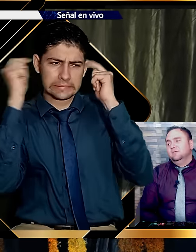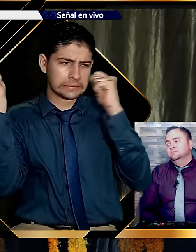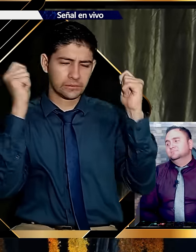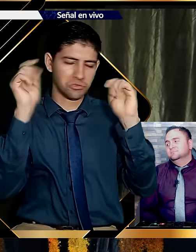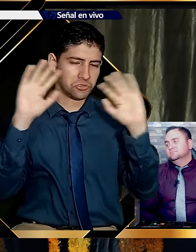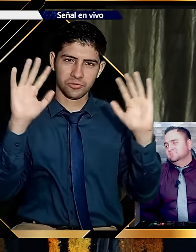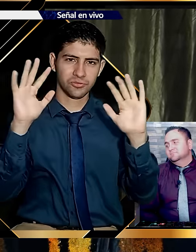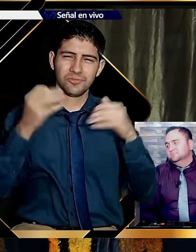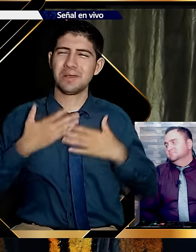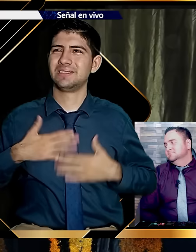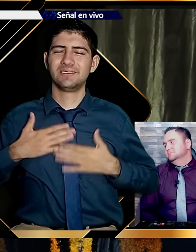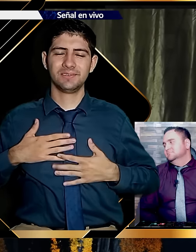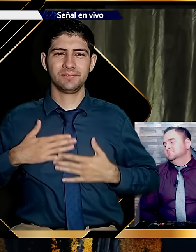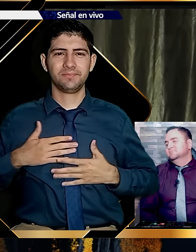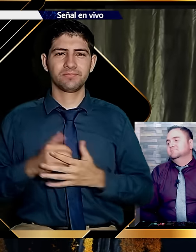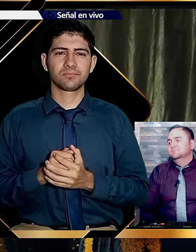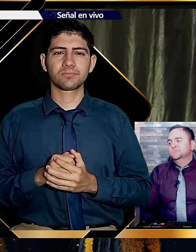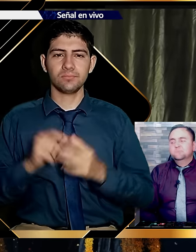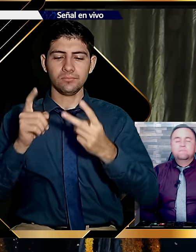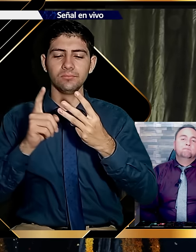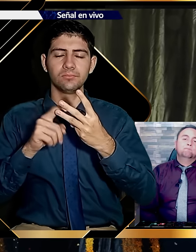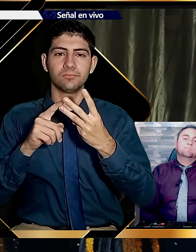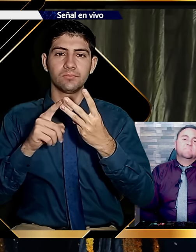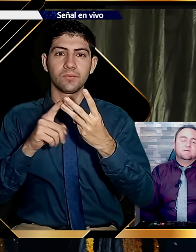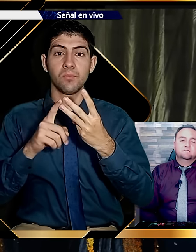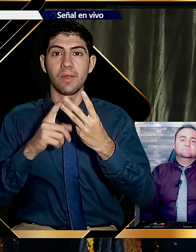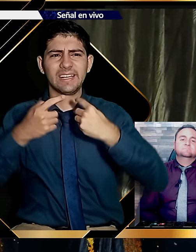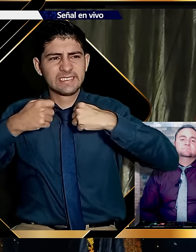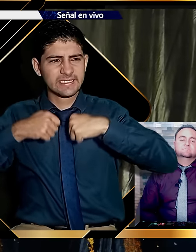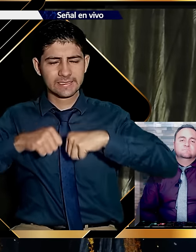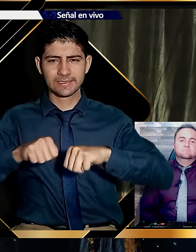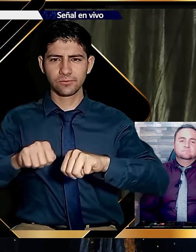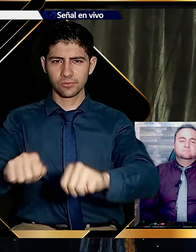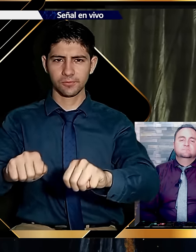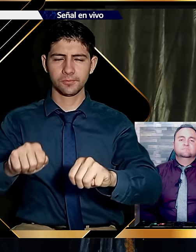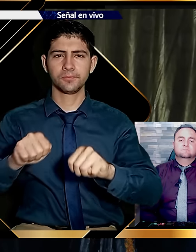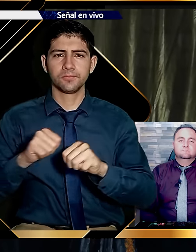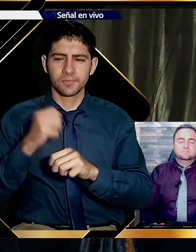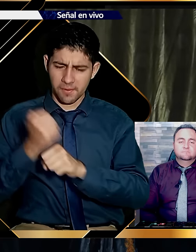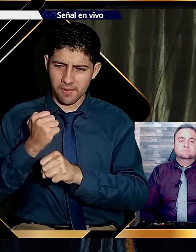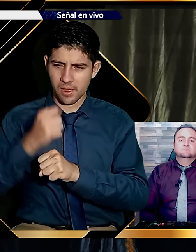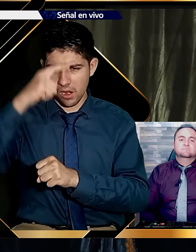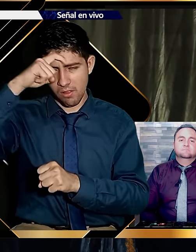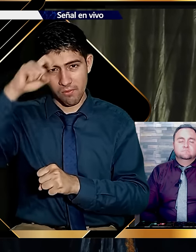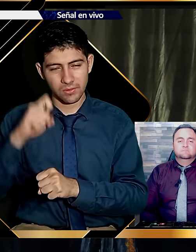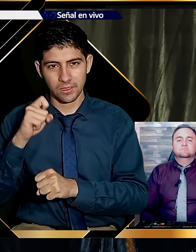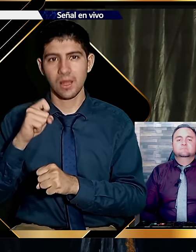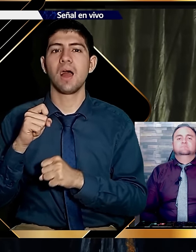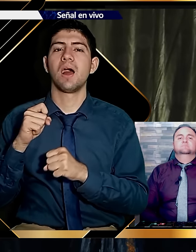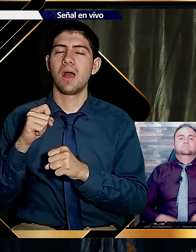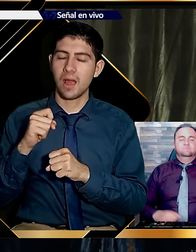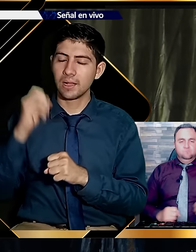de buenos frutos. Sin incertidumbre. Es la sabiduría. La disciplina. el tercer aspecto. La capacidad